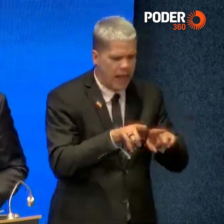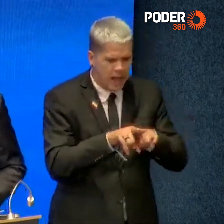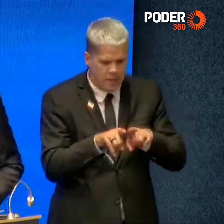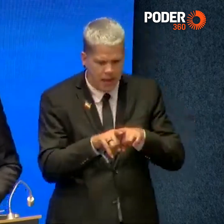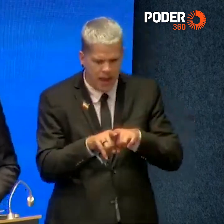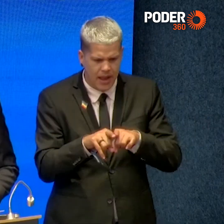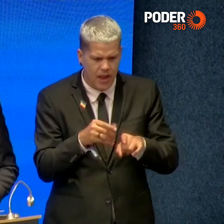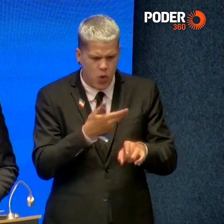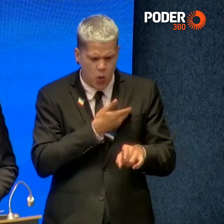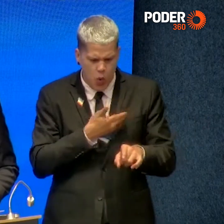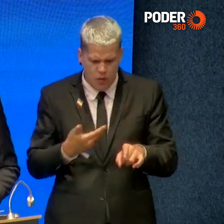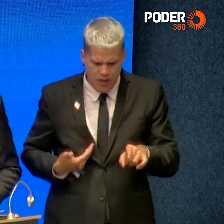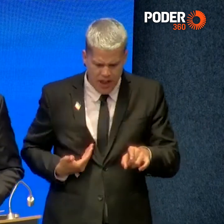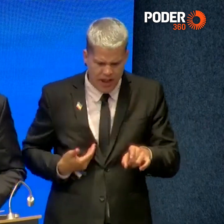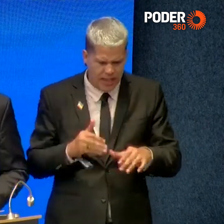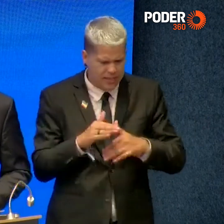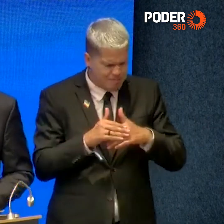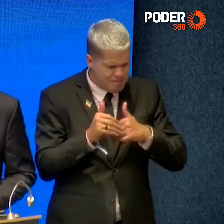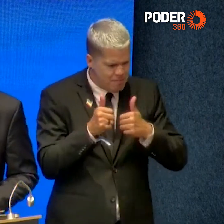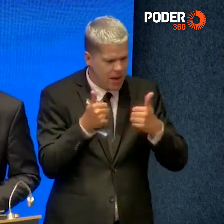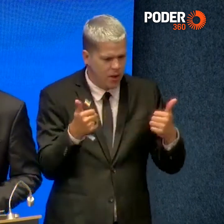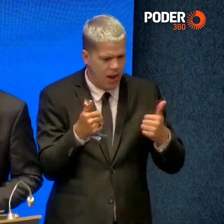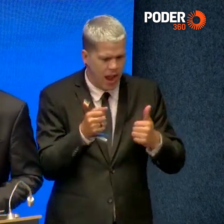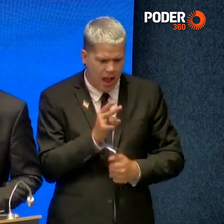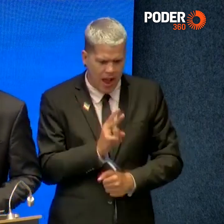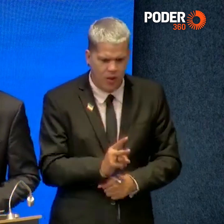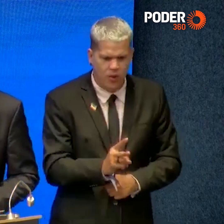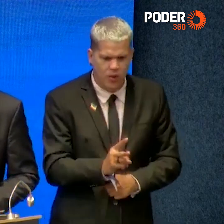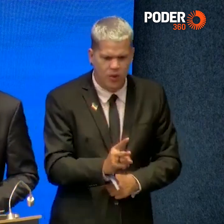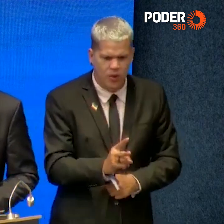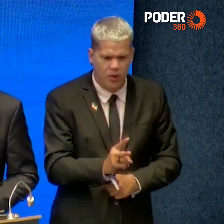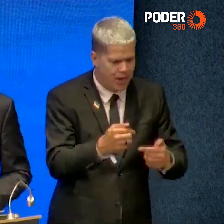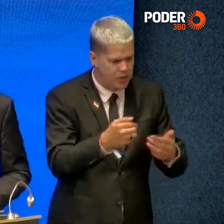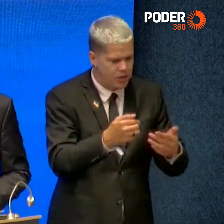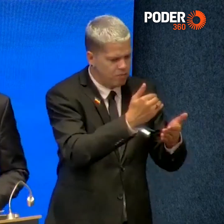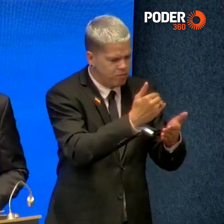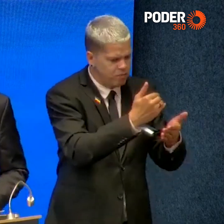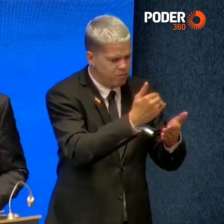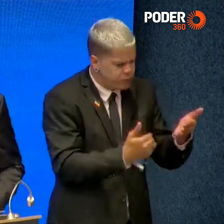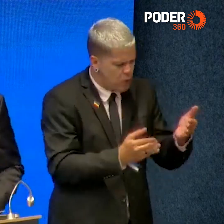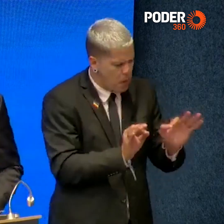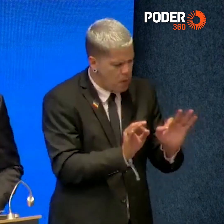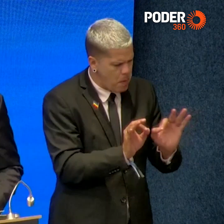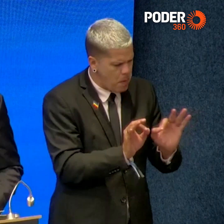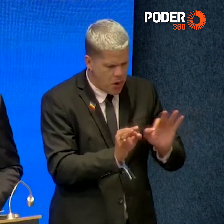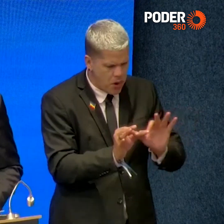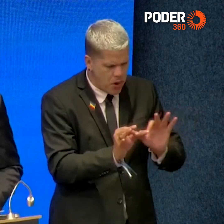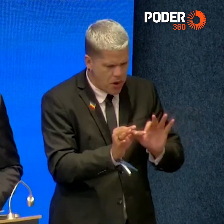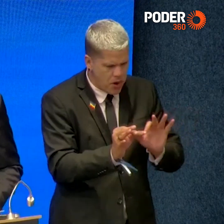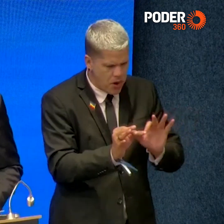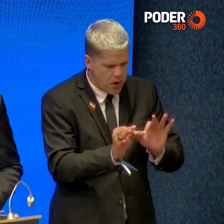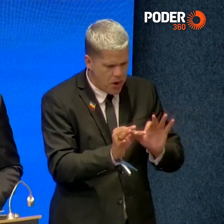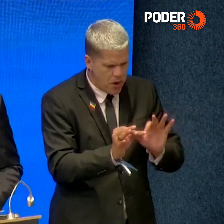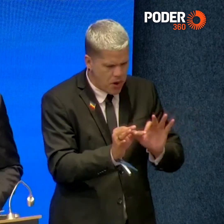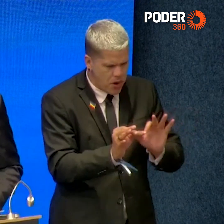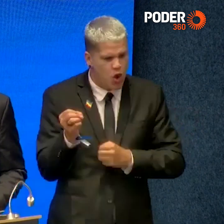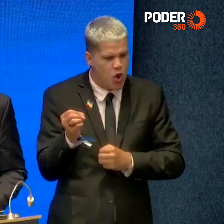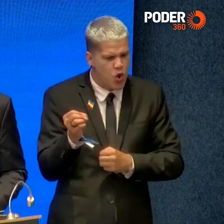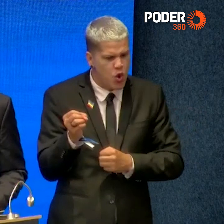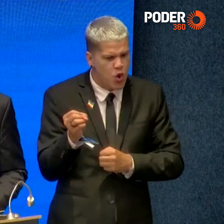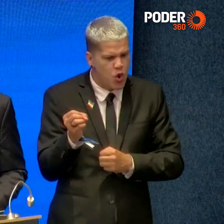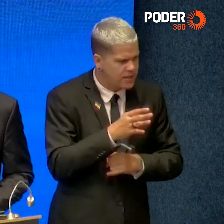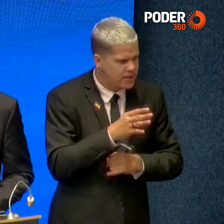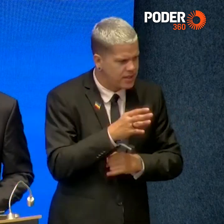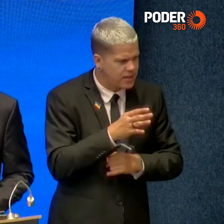governança, na continuidade dos programas, na receptividade à inovação, na